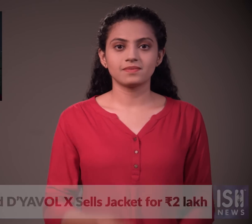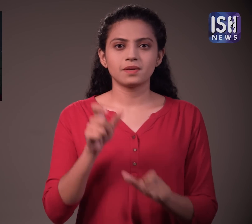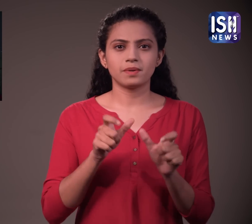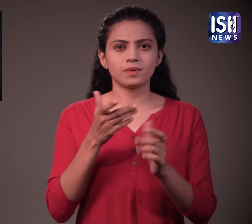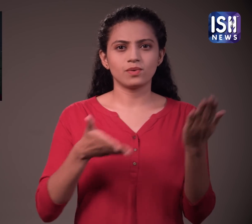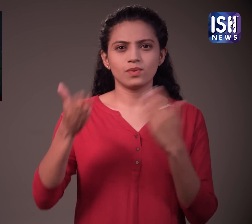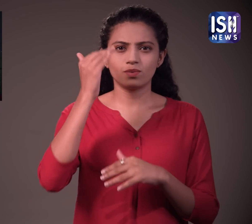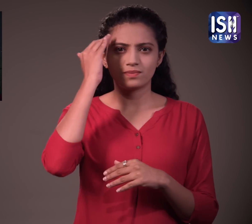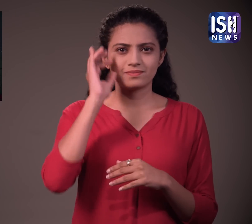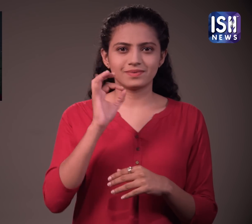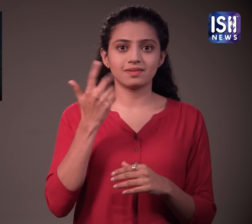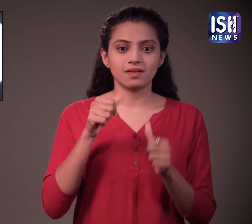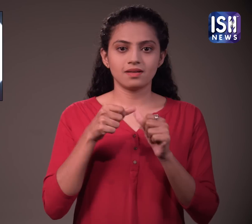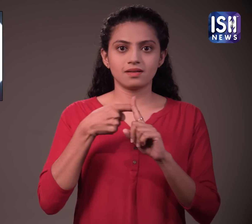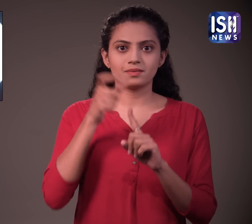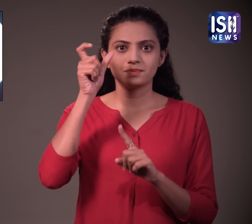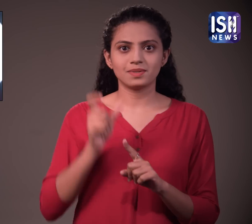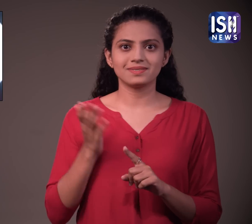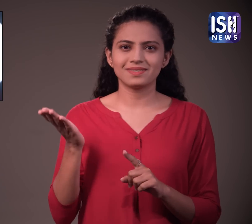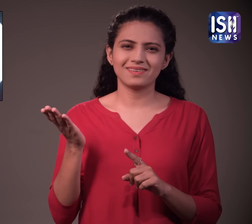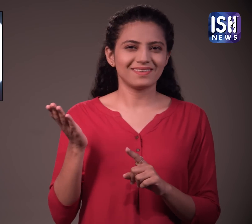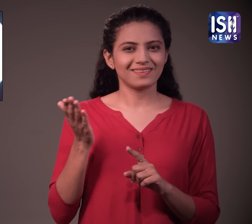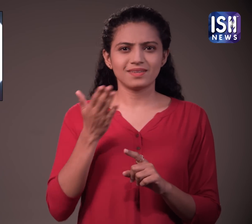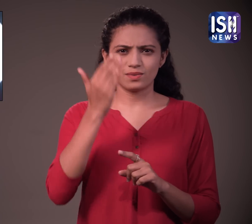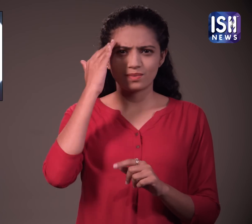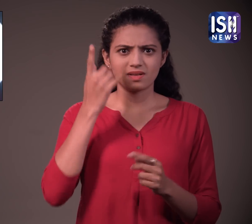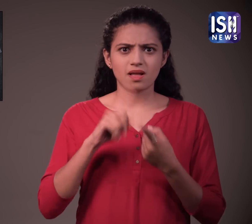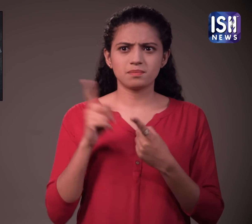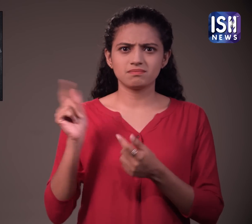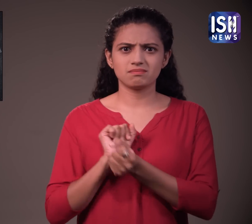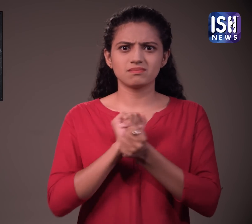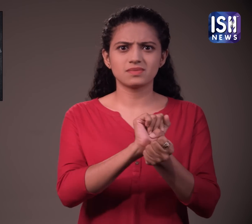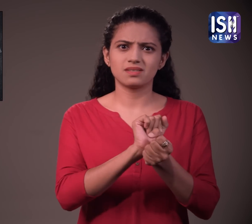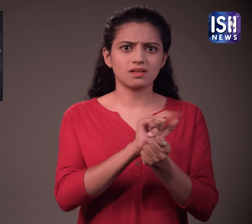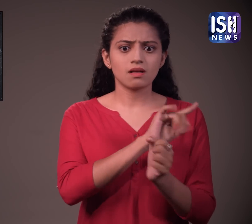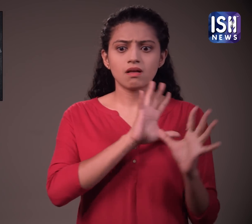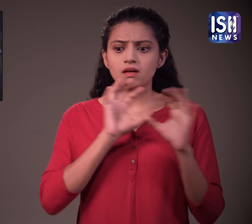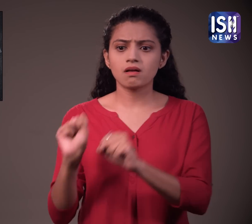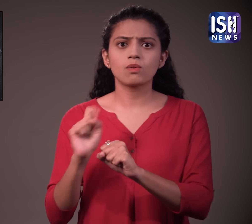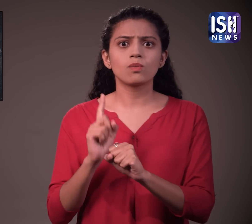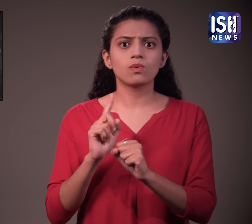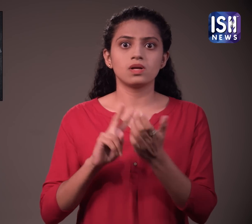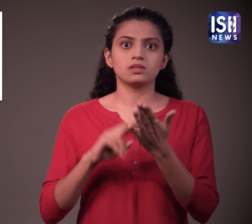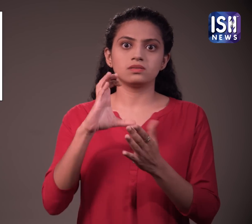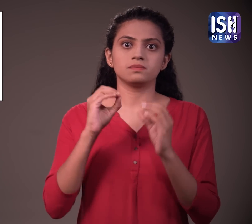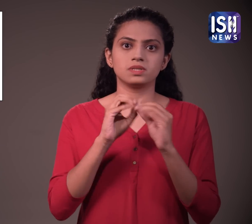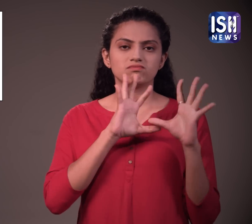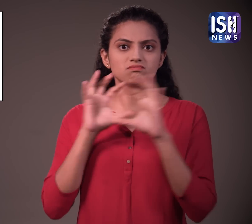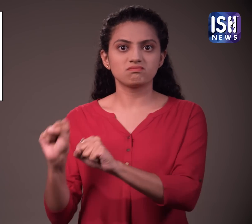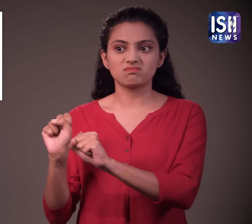आप सभी जानते हैं कि आर्यन खान को NCB ने गिरफतार किया था।